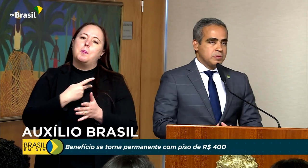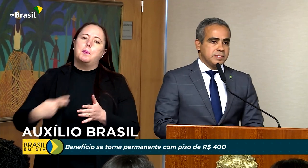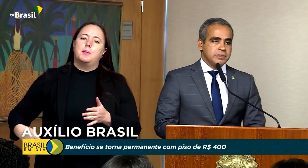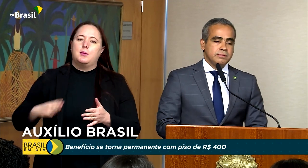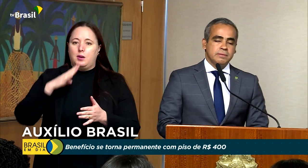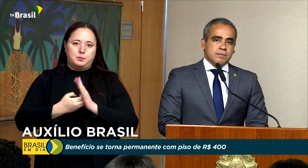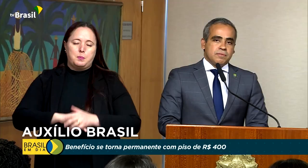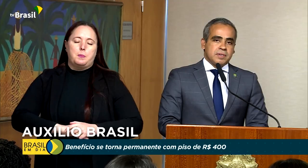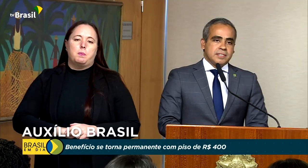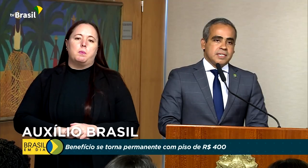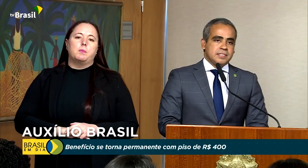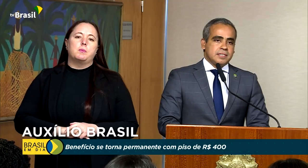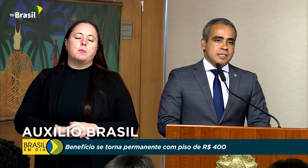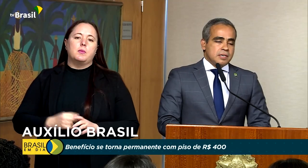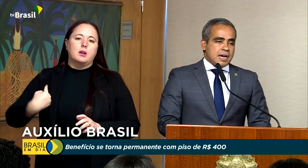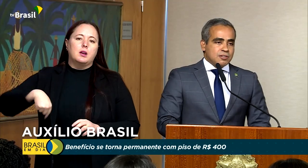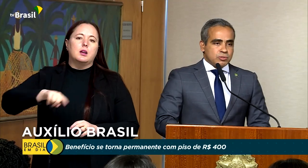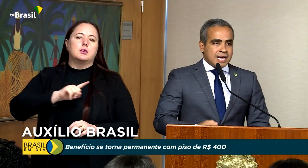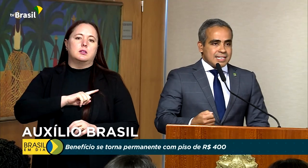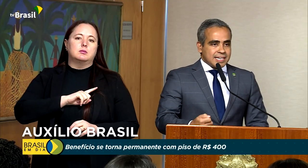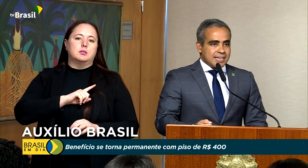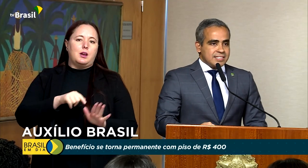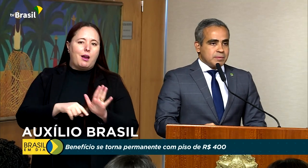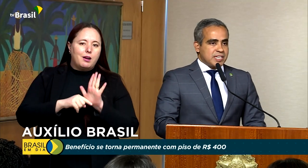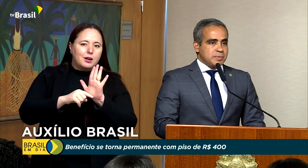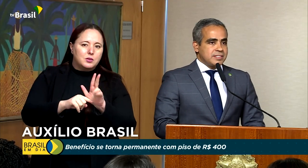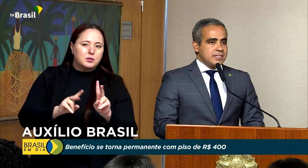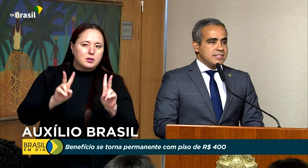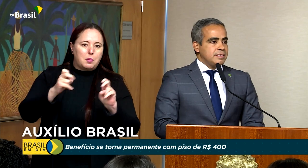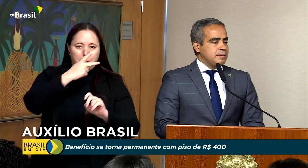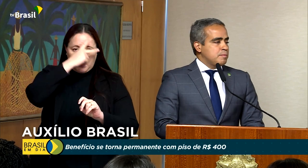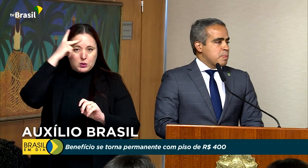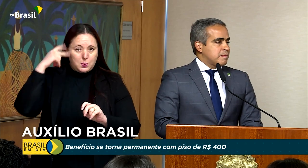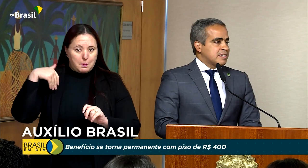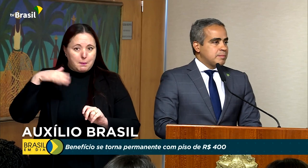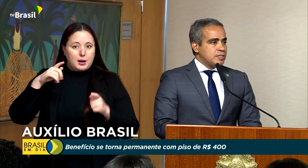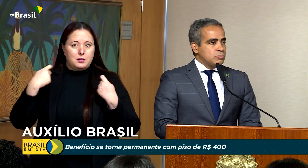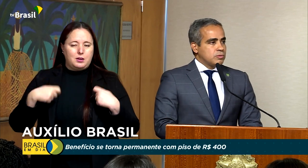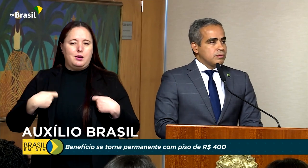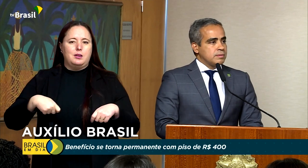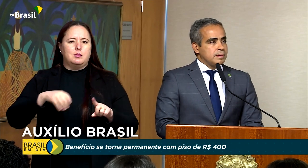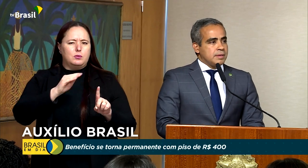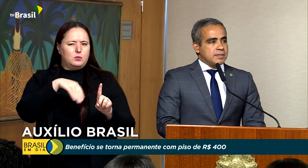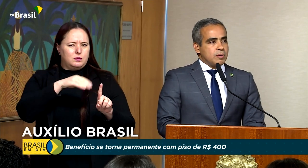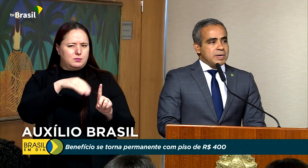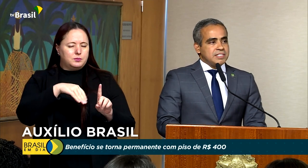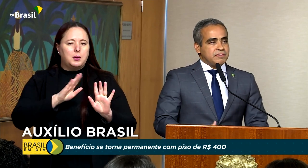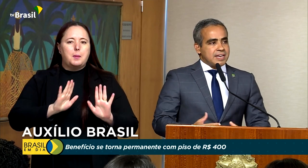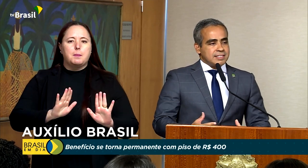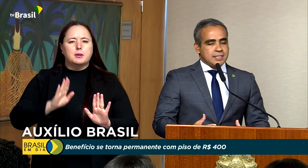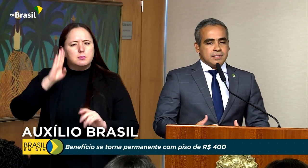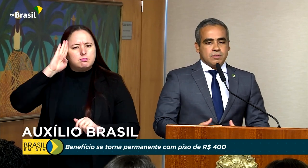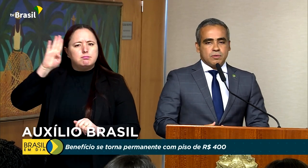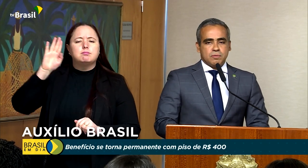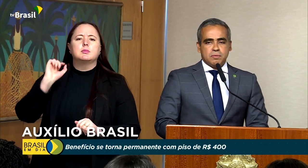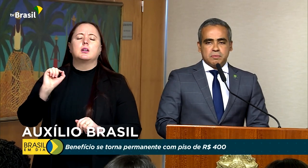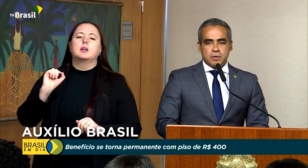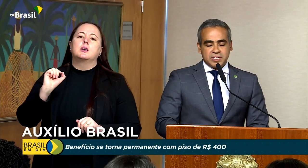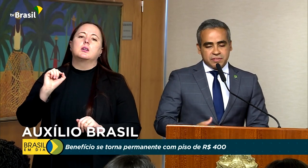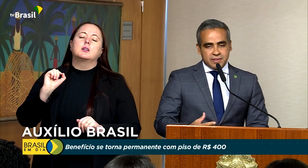Bolsonaro nos pediu foi que a gente ajudasse aqueles que mais precisem, mas, acima de tudo, não mantivesse